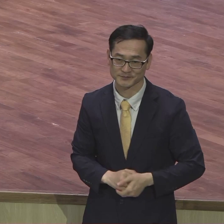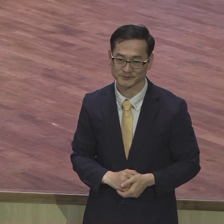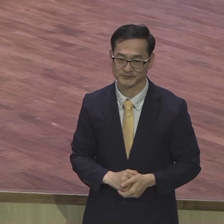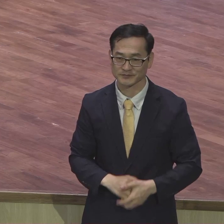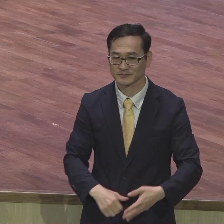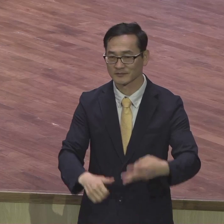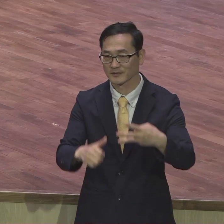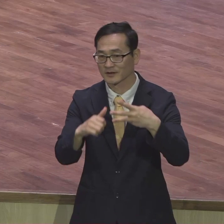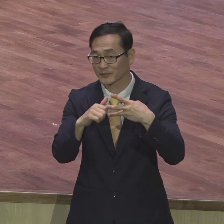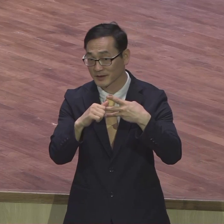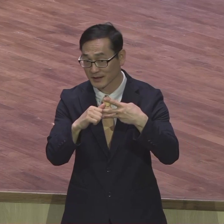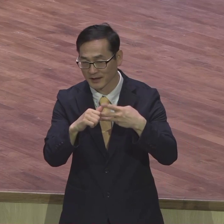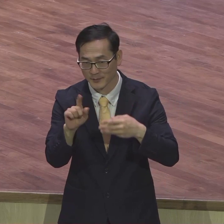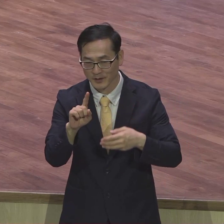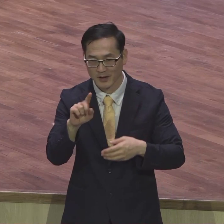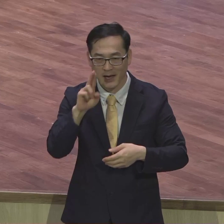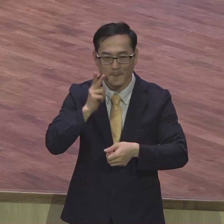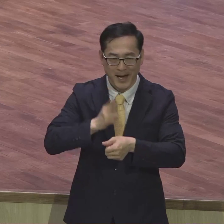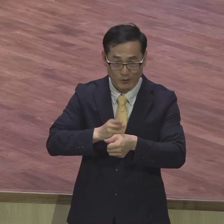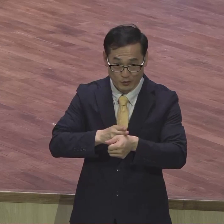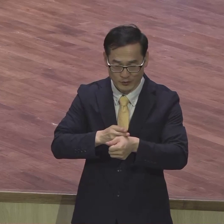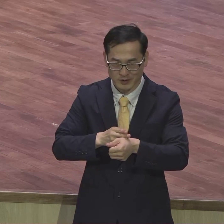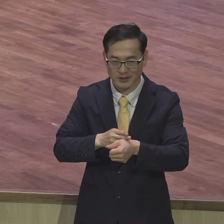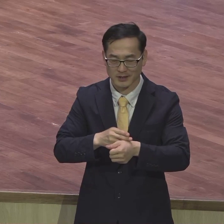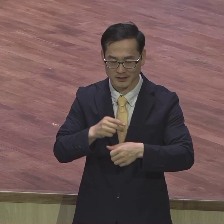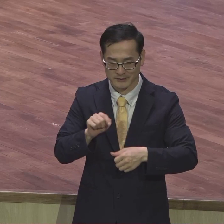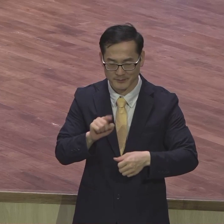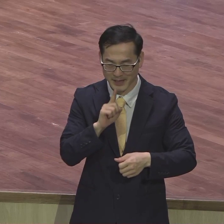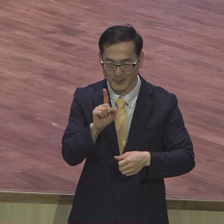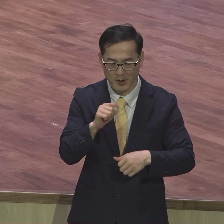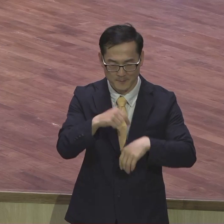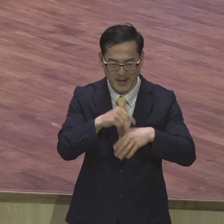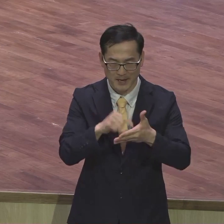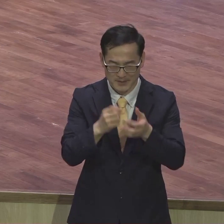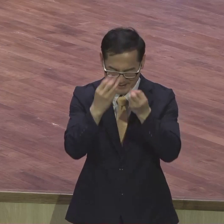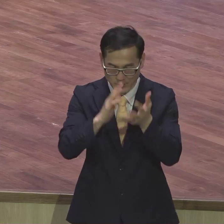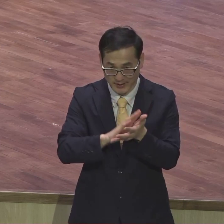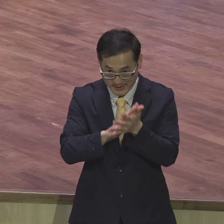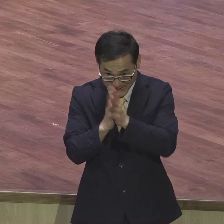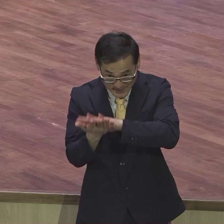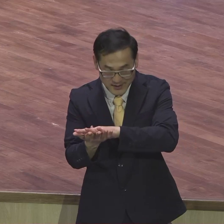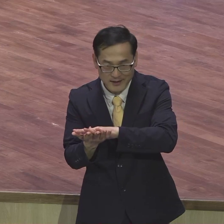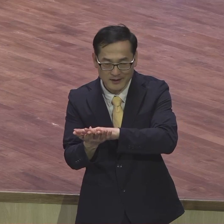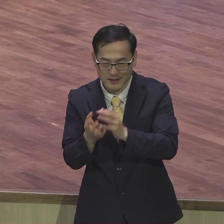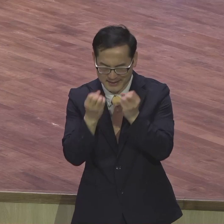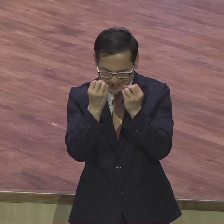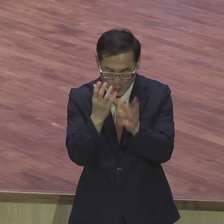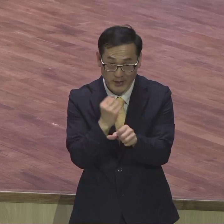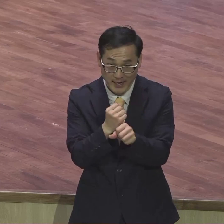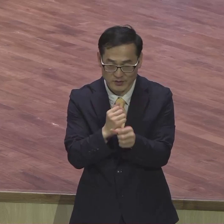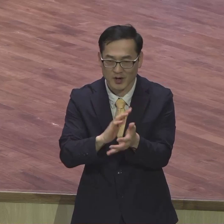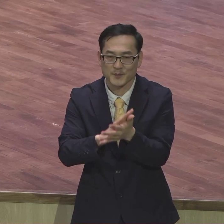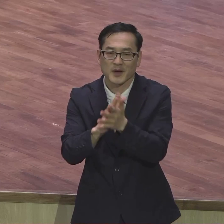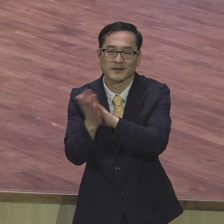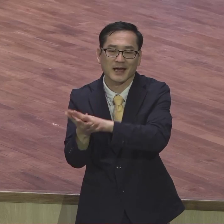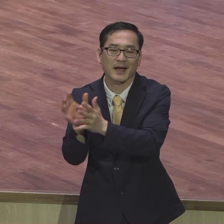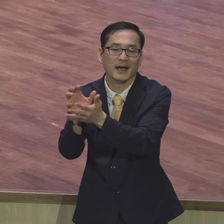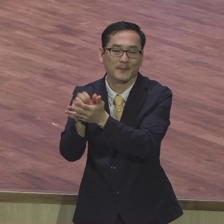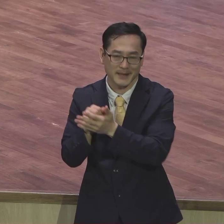바울의 마음을 새롭게 함으로 변화를 받는 것이라고 그랬어요 변화를 받는 것이다 자 이